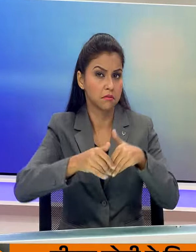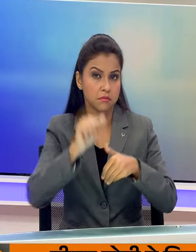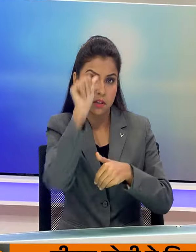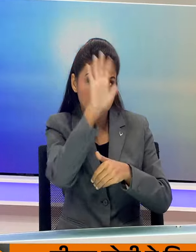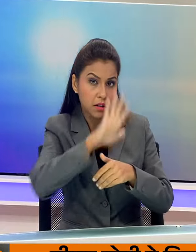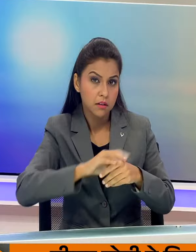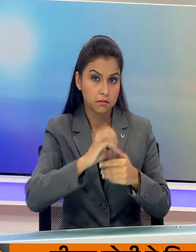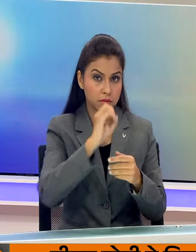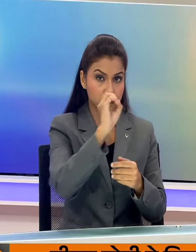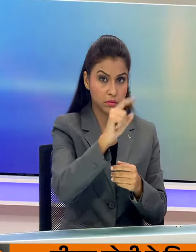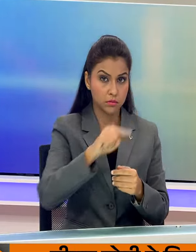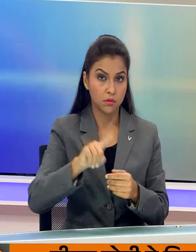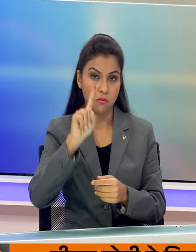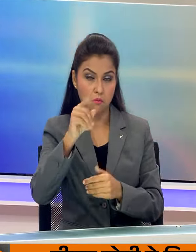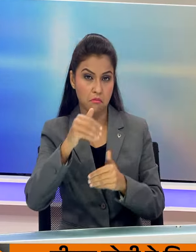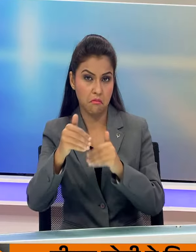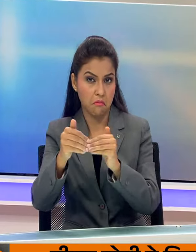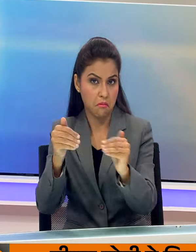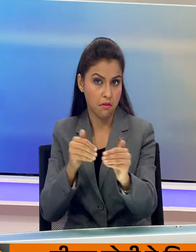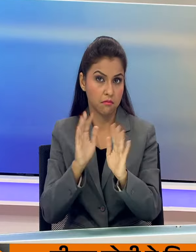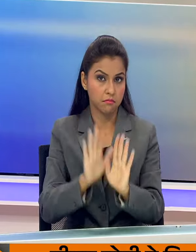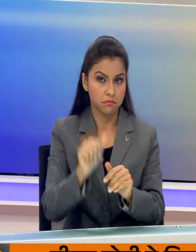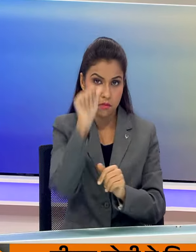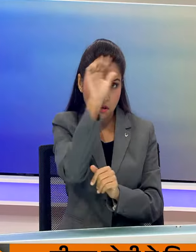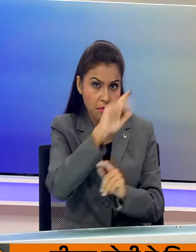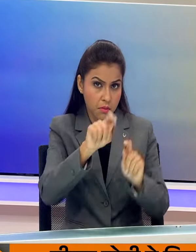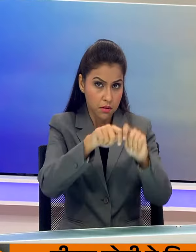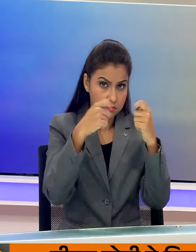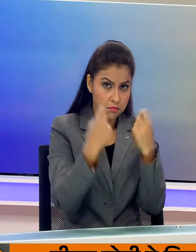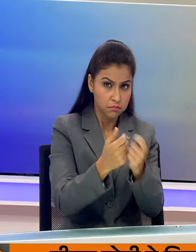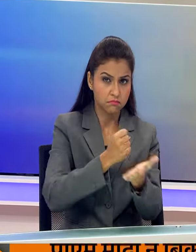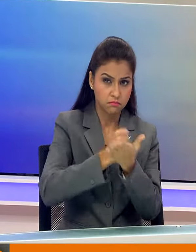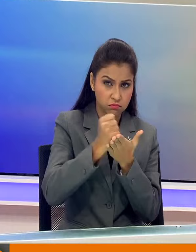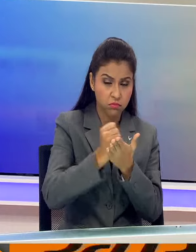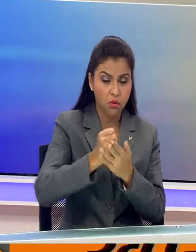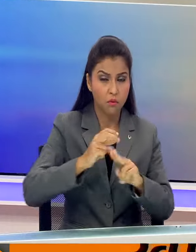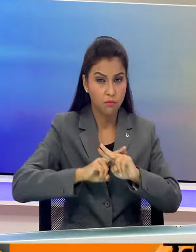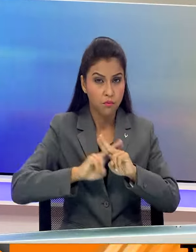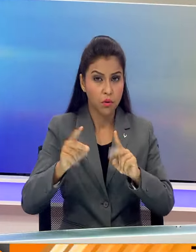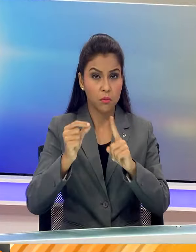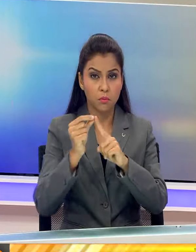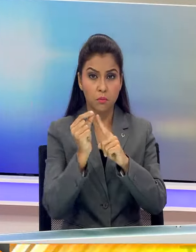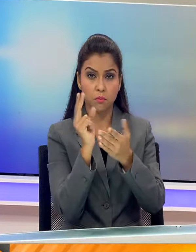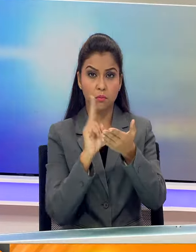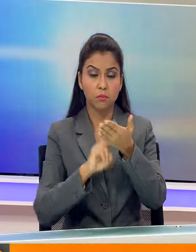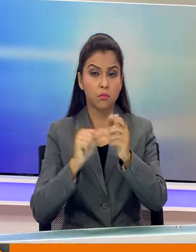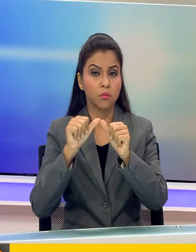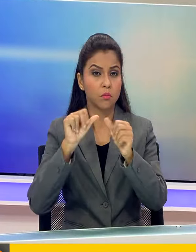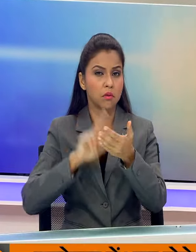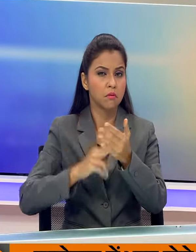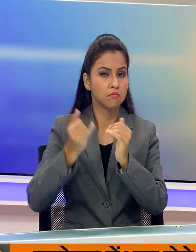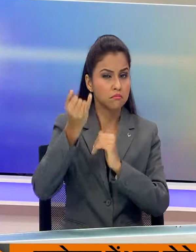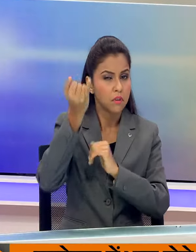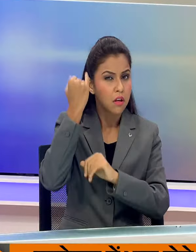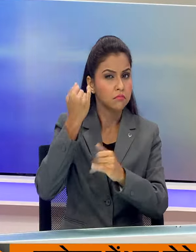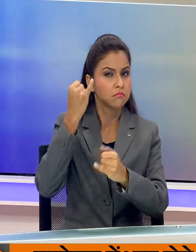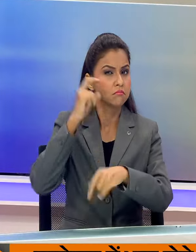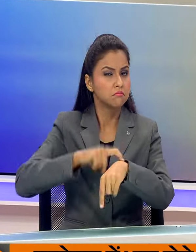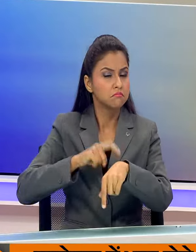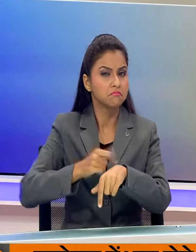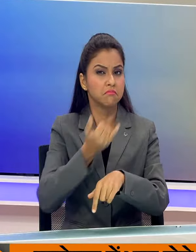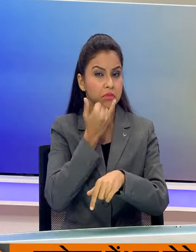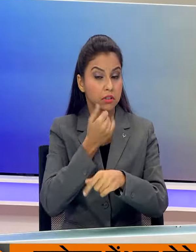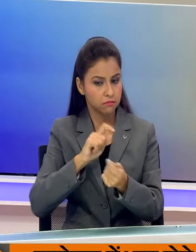शुन्य एक से पीछे है ऐसे में भारत की कोशिश पूरे टेस्ट में अपनी पुराने गलतियों को दूर करने की होगी